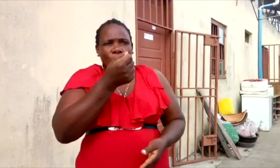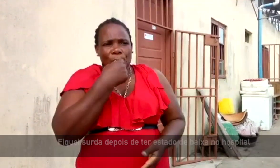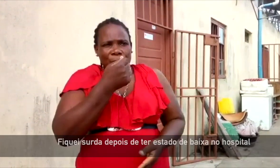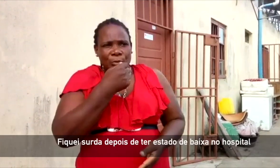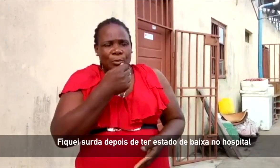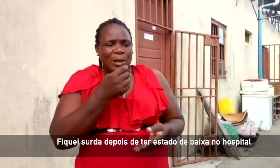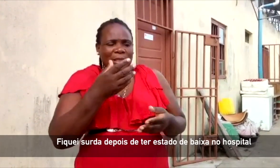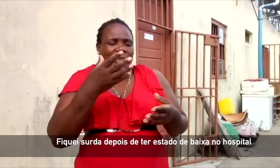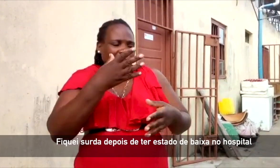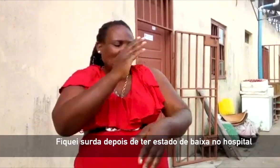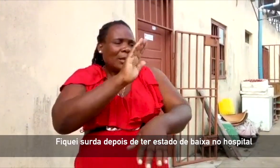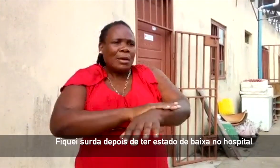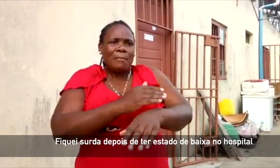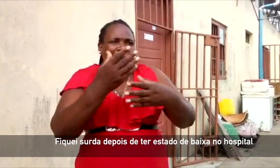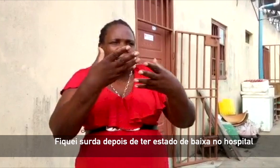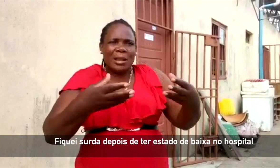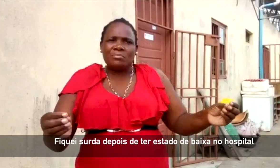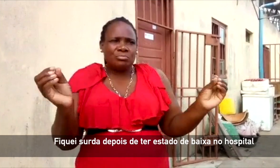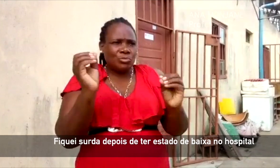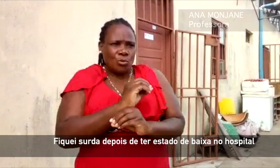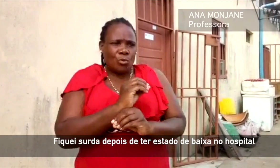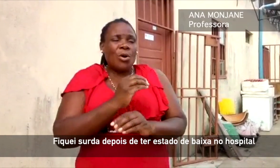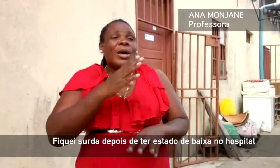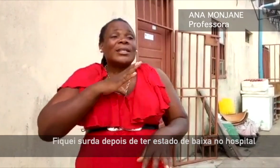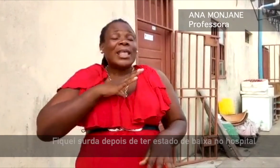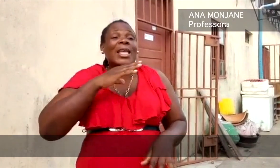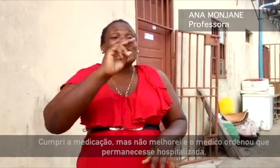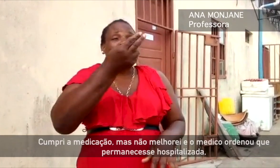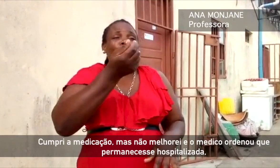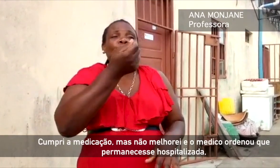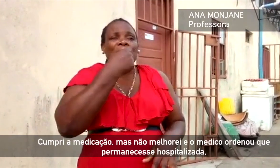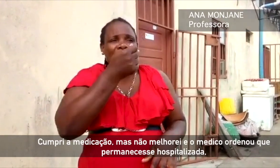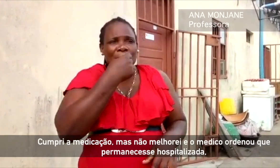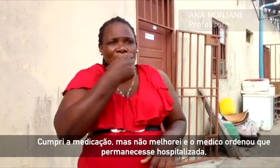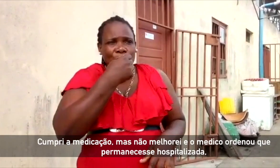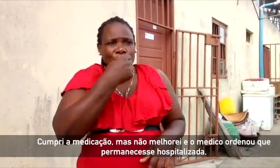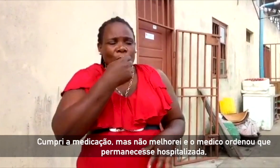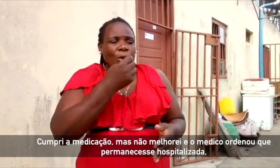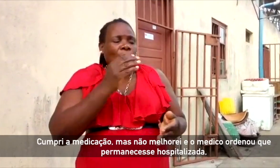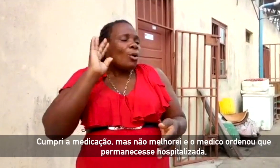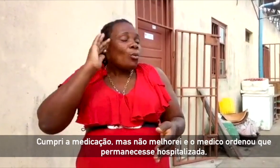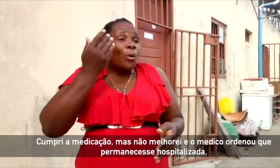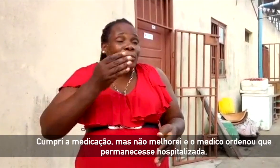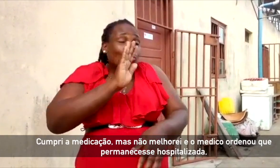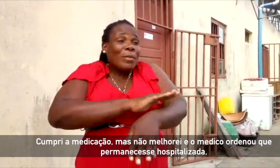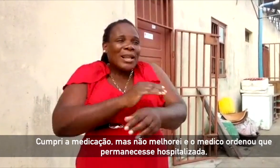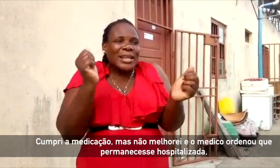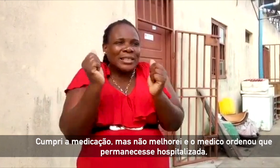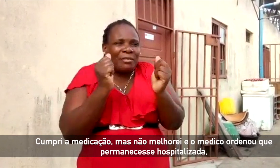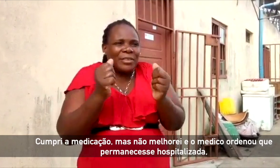Fiquei surda depois de ter estado de baixa no hospital. Cumpri a medicação, mas não melhorei e